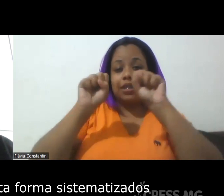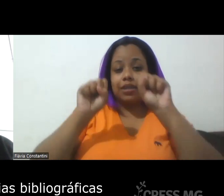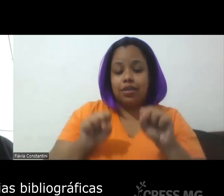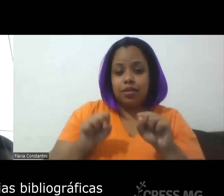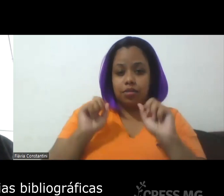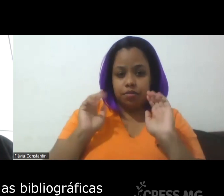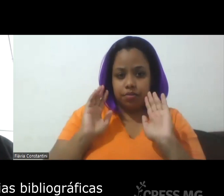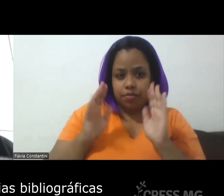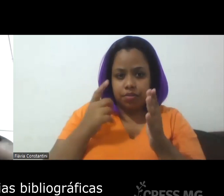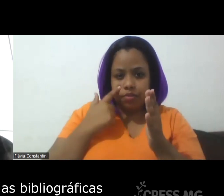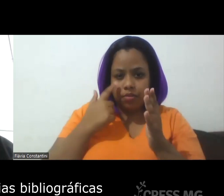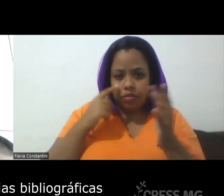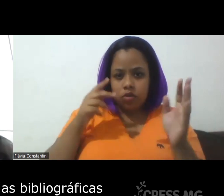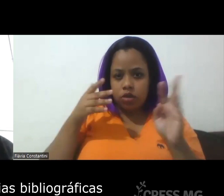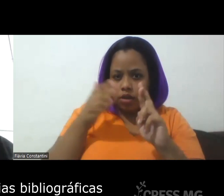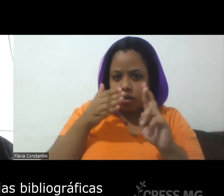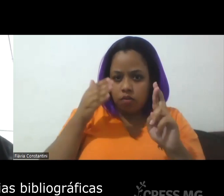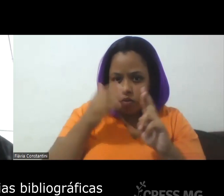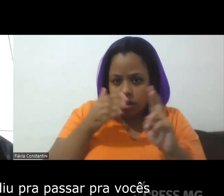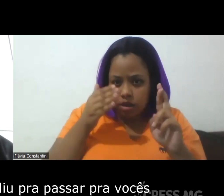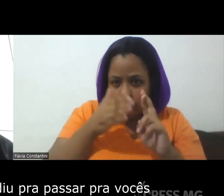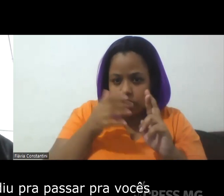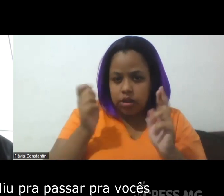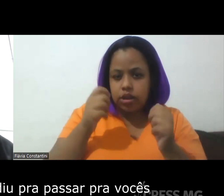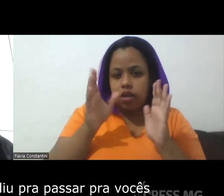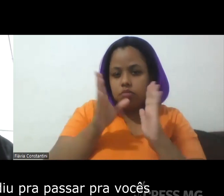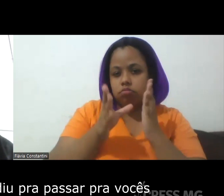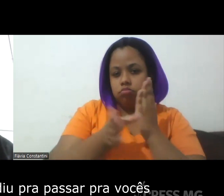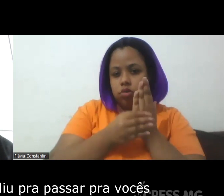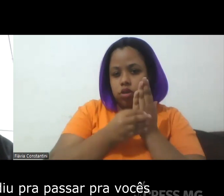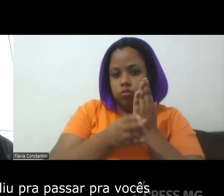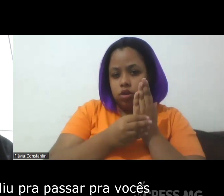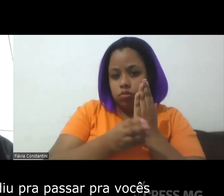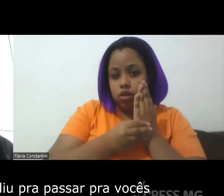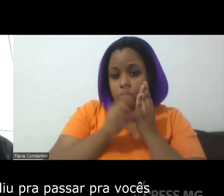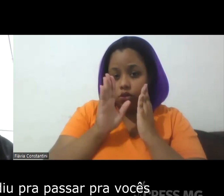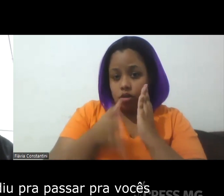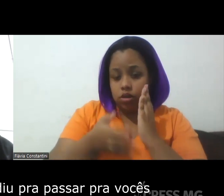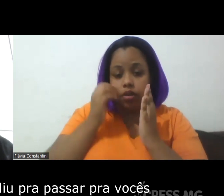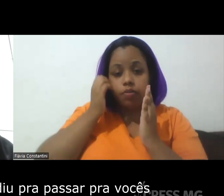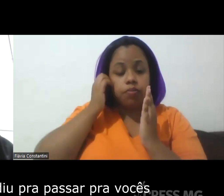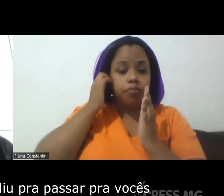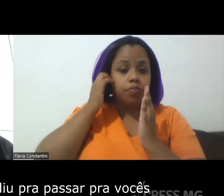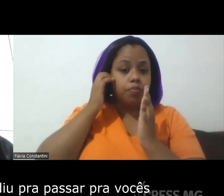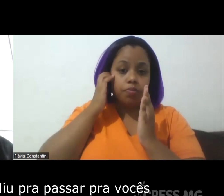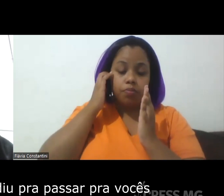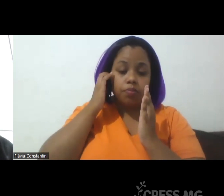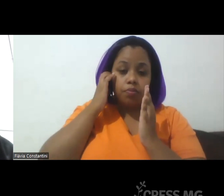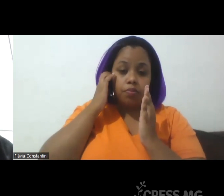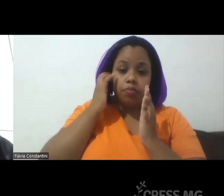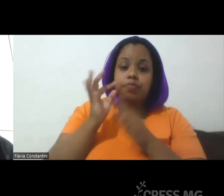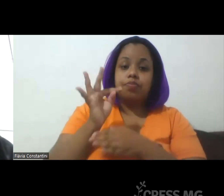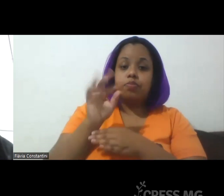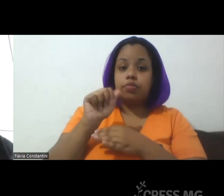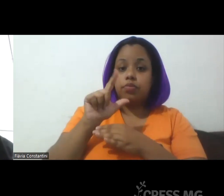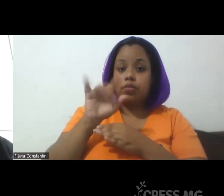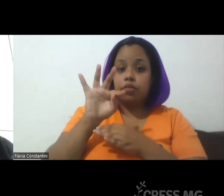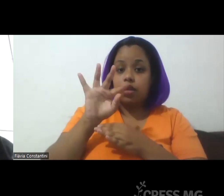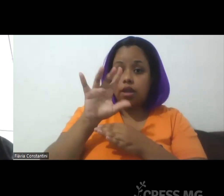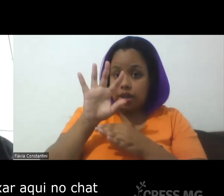né nas referências bibliográficas né que a Palita me pediu para passar para vocês tá